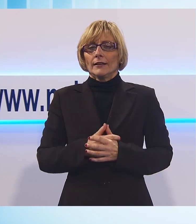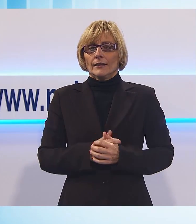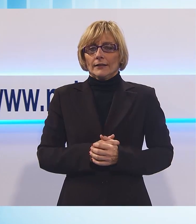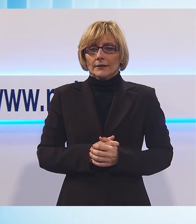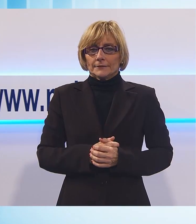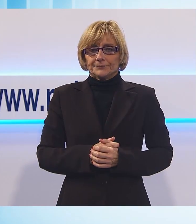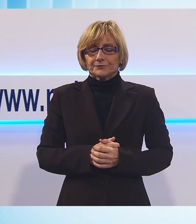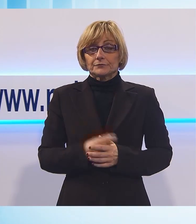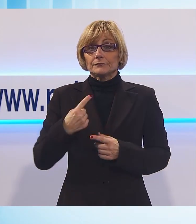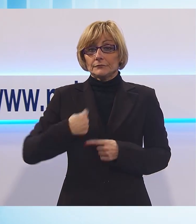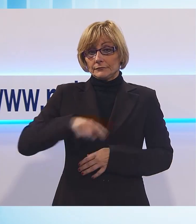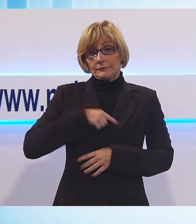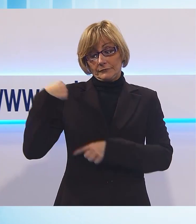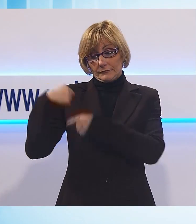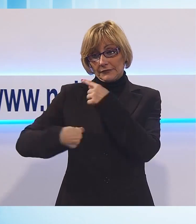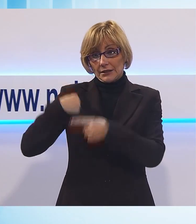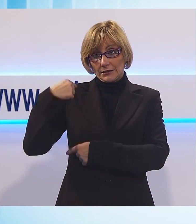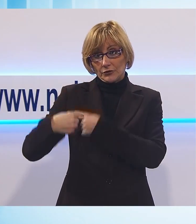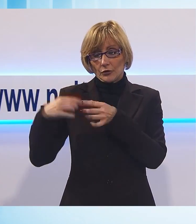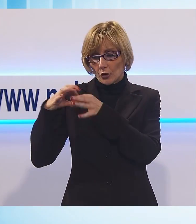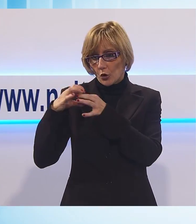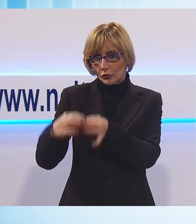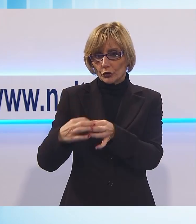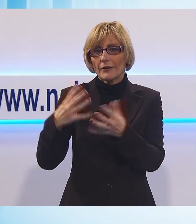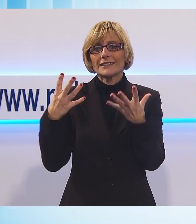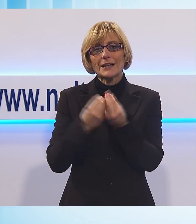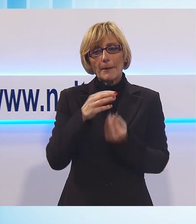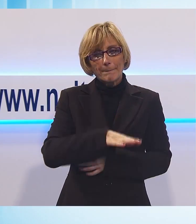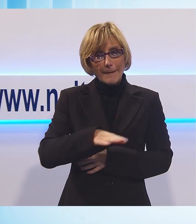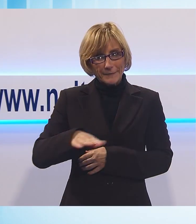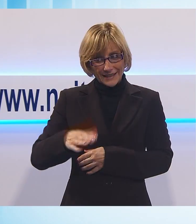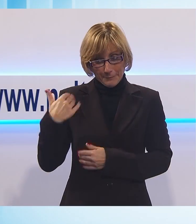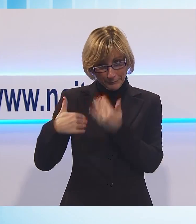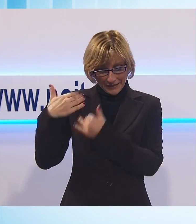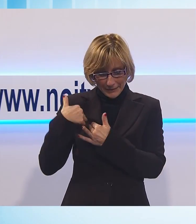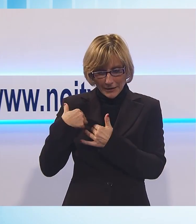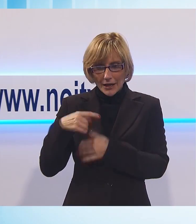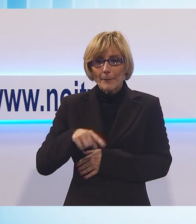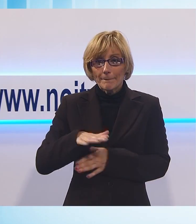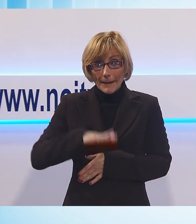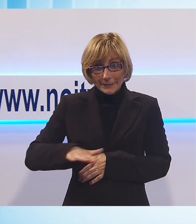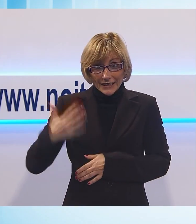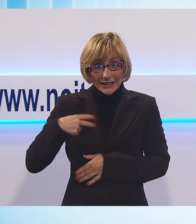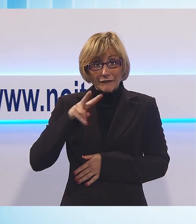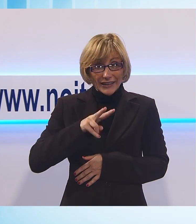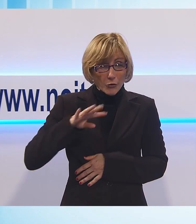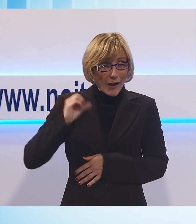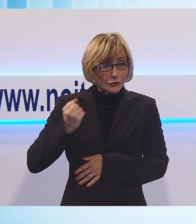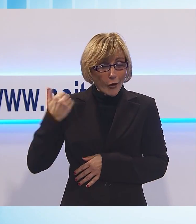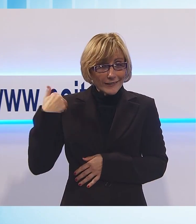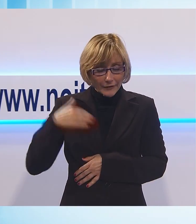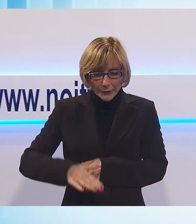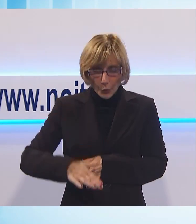continuato questa tradizione insieme ai bambini di allora che lui aveva radunato e ci lavoriamo un gruppettino di persone, ma poi